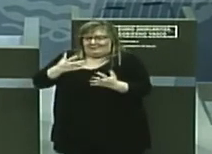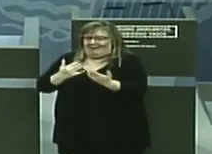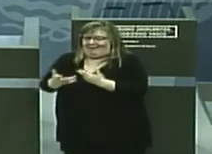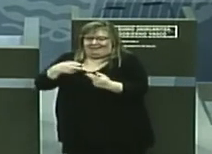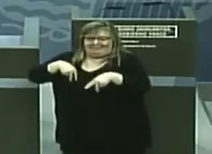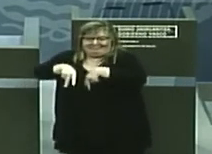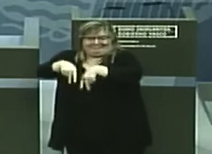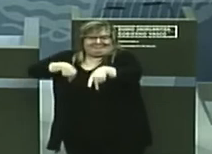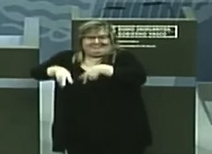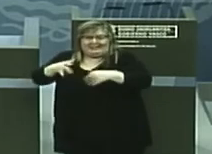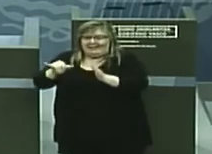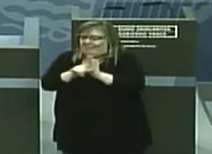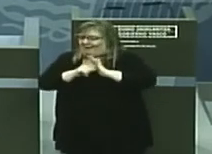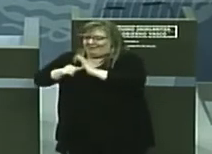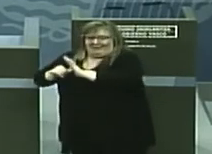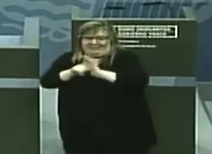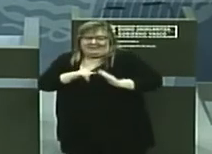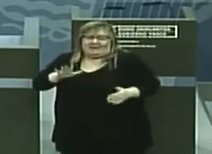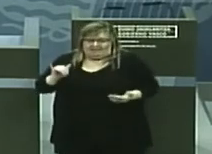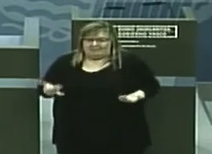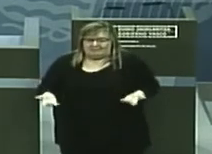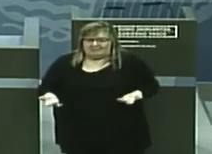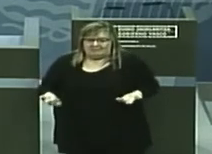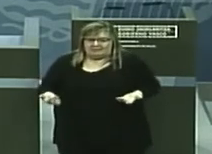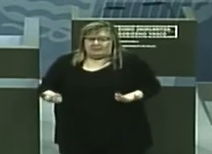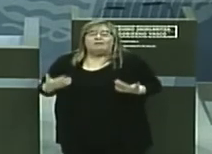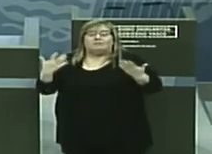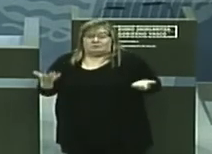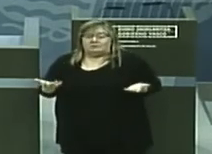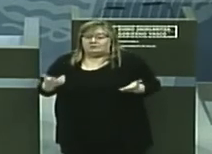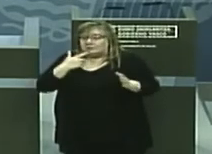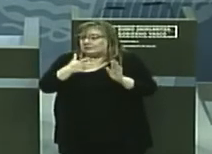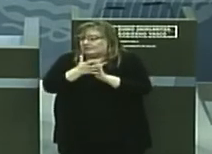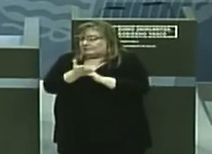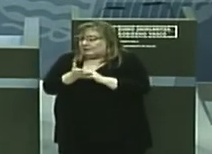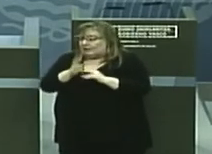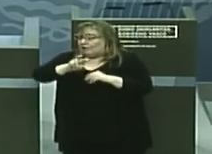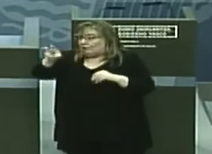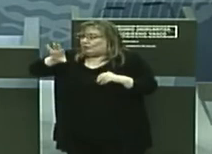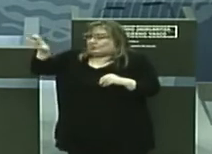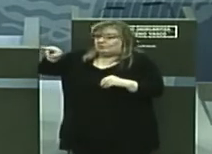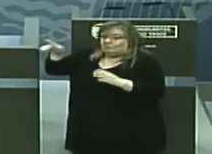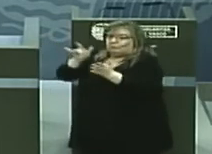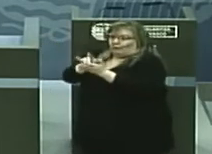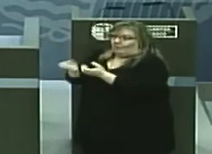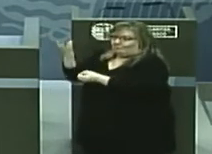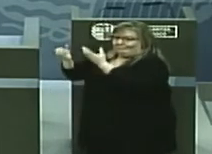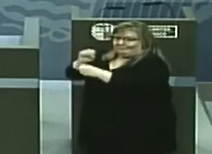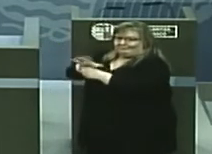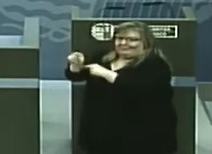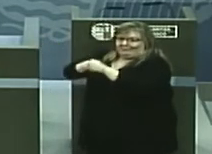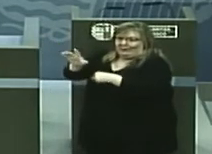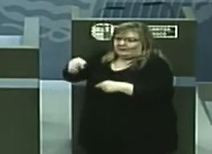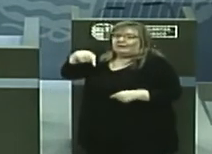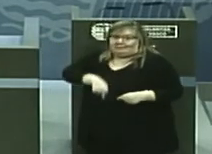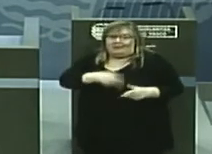y hay proximidad. Por lo tanto, hemos visto lo que ha ocurrido en otros sitios y el riesgo lo tenemos también